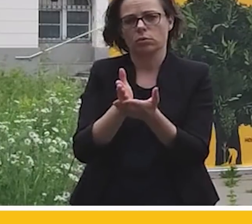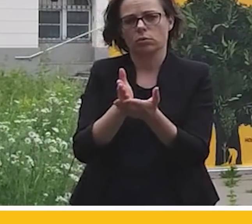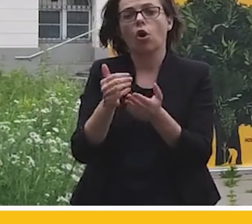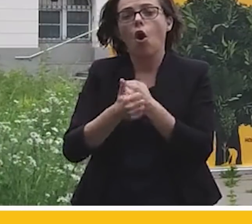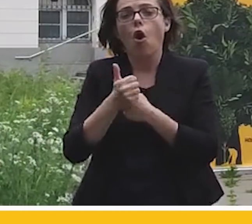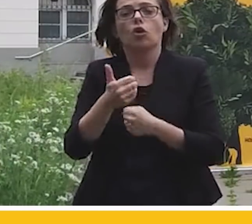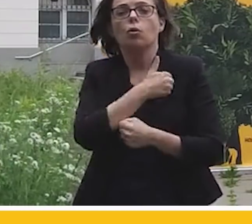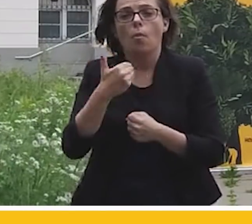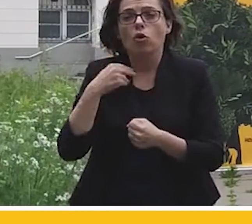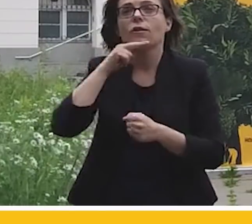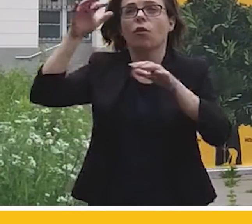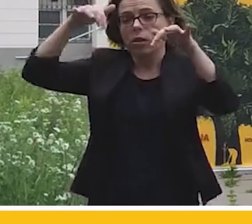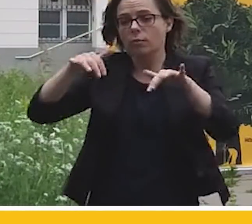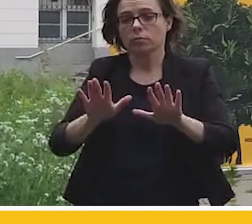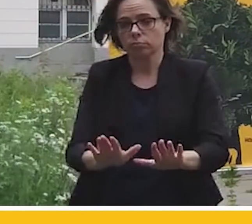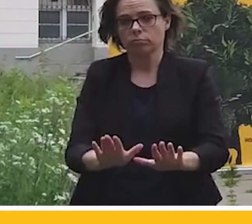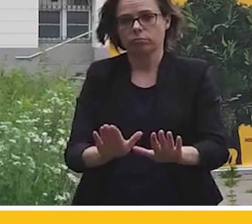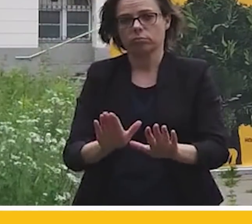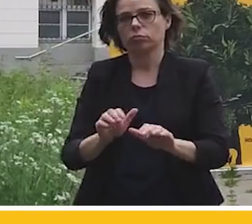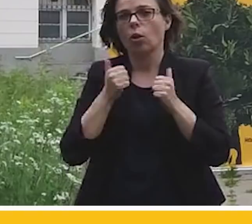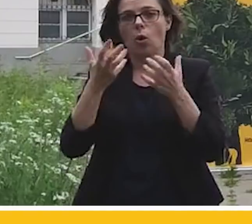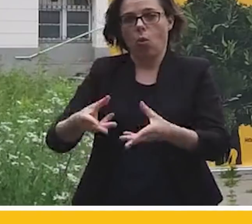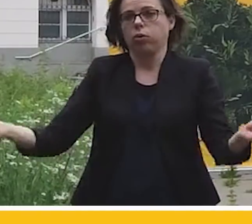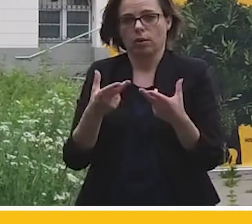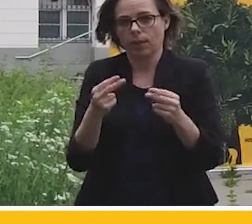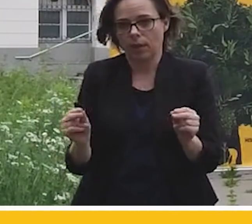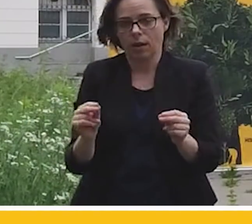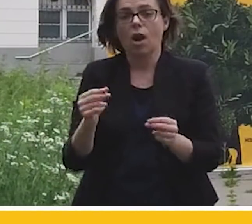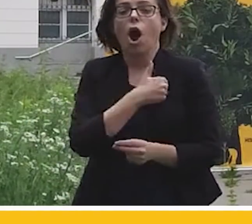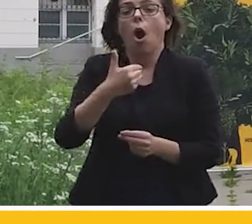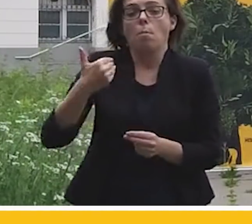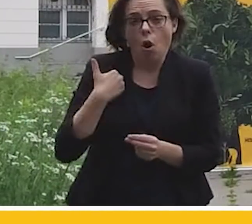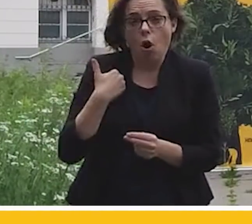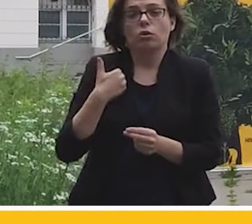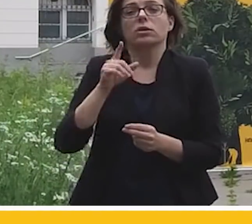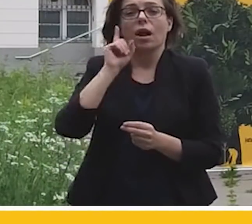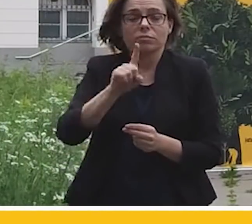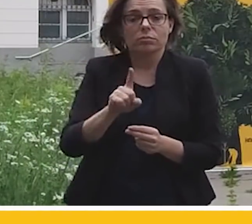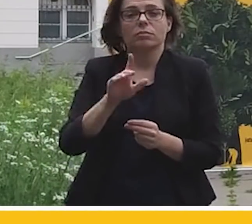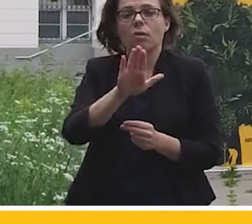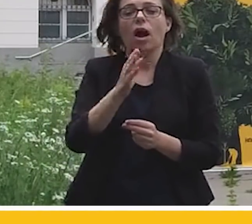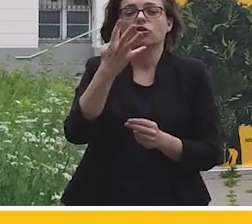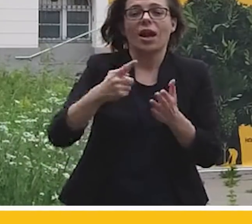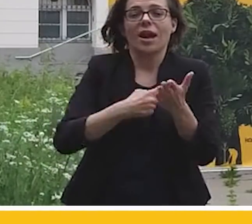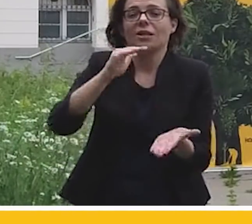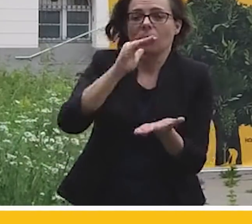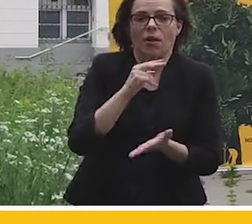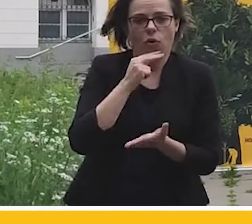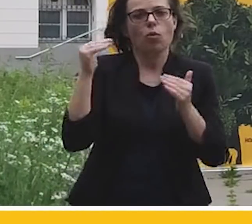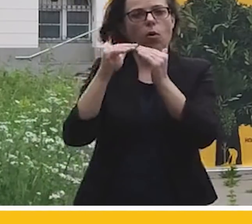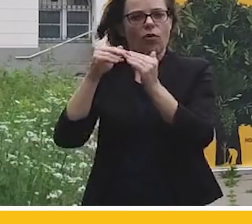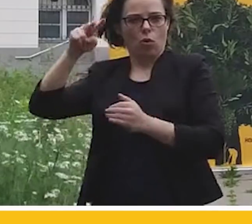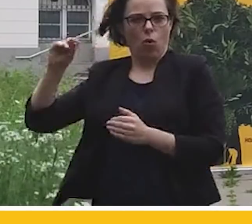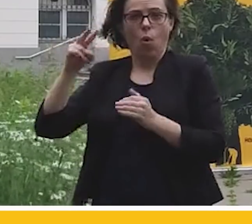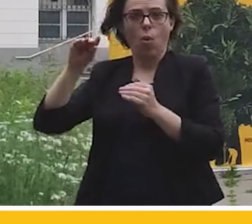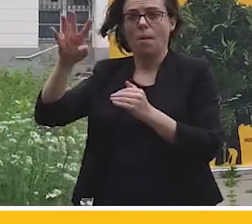zatrzymywać. W Polsce, w której, przypomnę po raz kolejny, mamy jej o cztery razy mniej niż przeciętny mieszkaniec Unii Europejskiej.